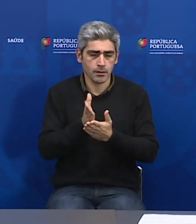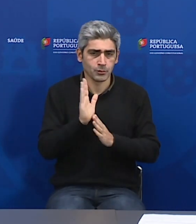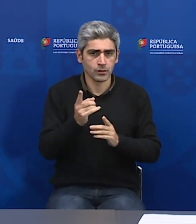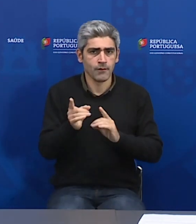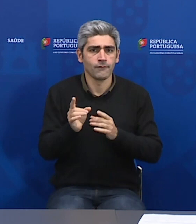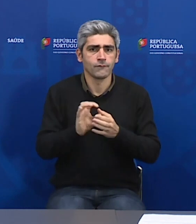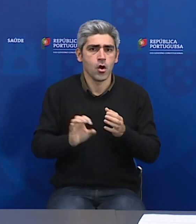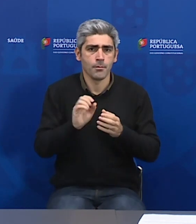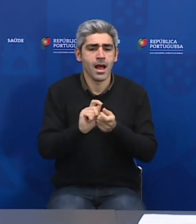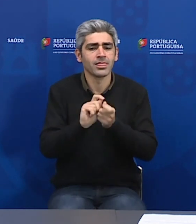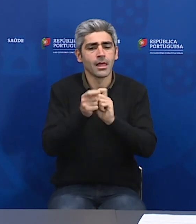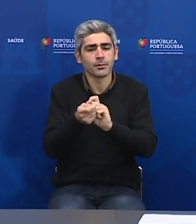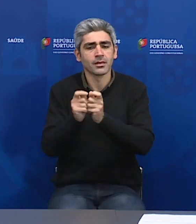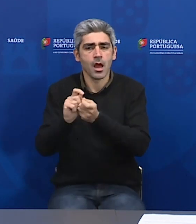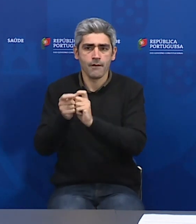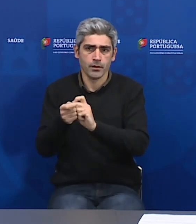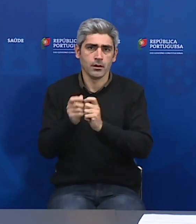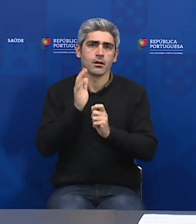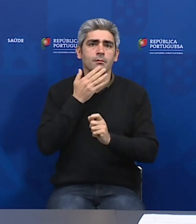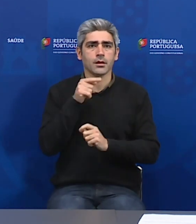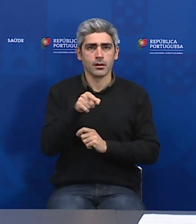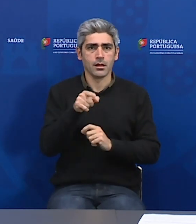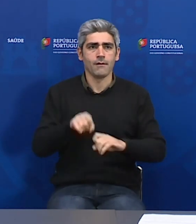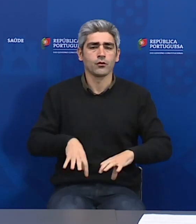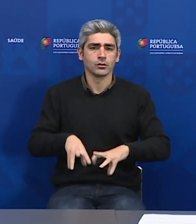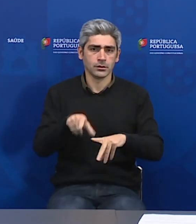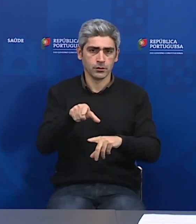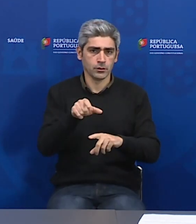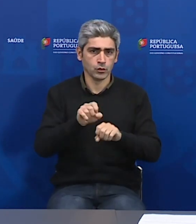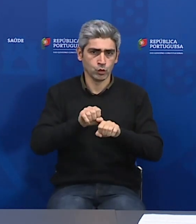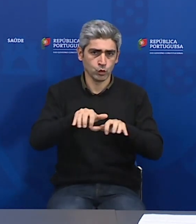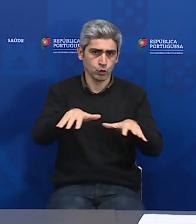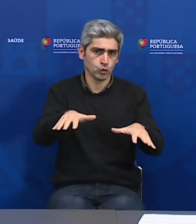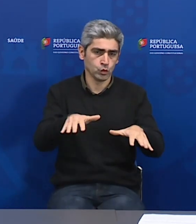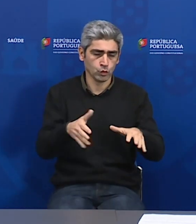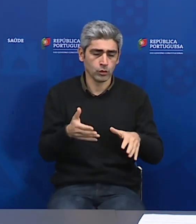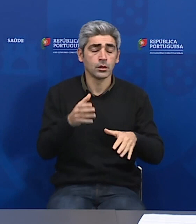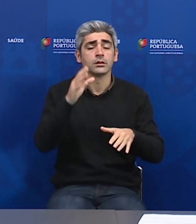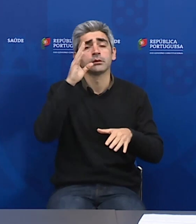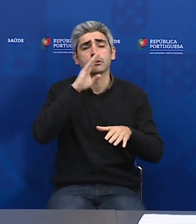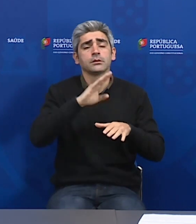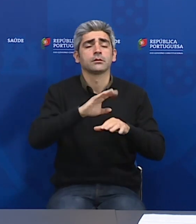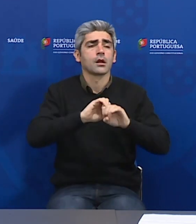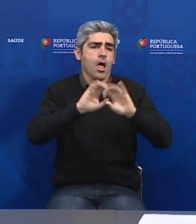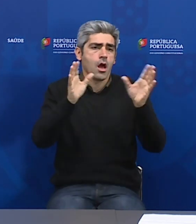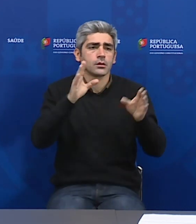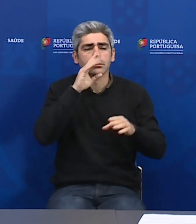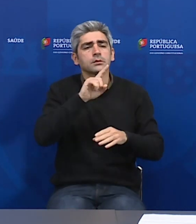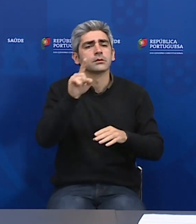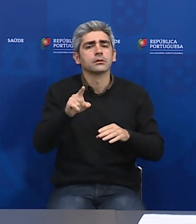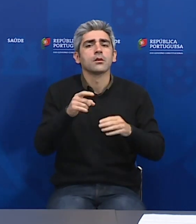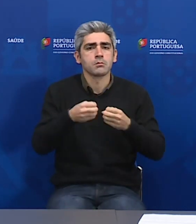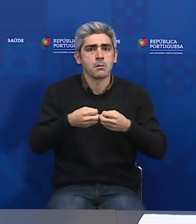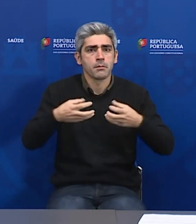feito de uma forma adaptável àquilo que é a evolução do próprio surto. É evidente que se os casos começarem a aumentar,